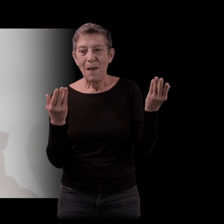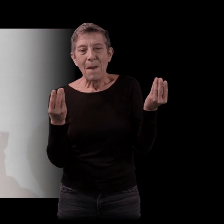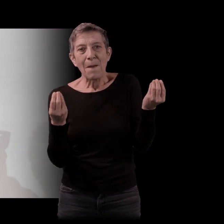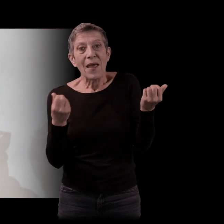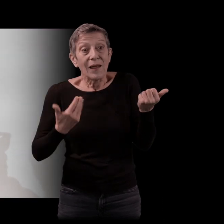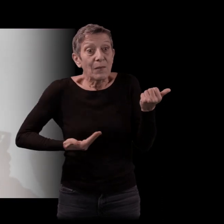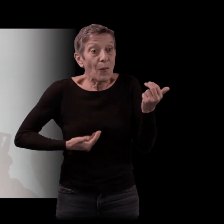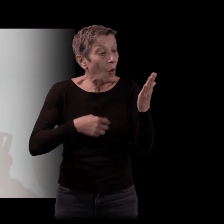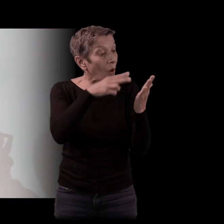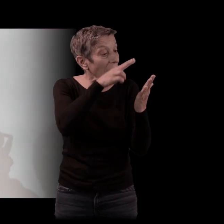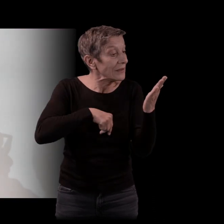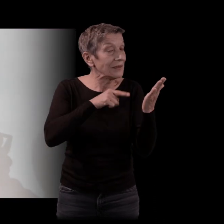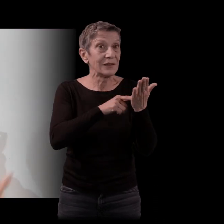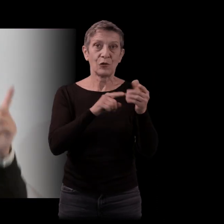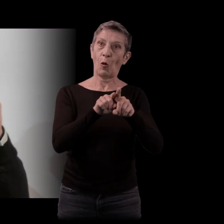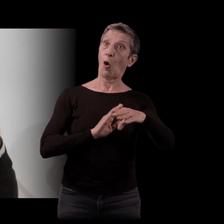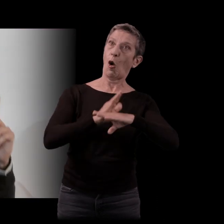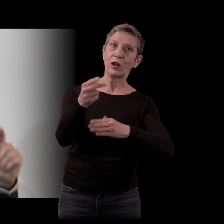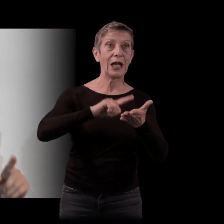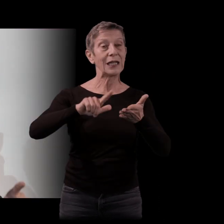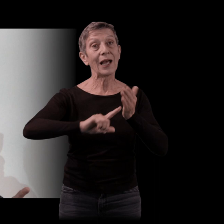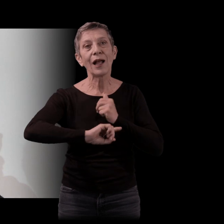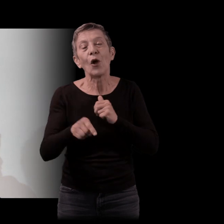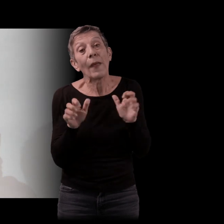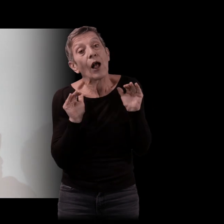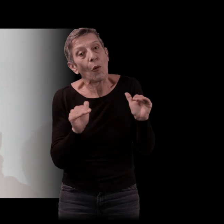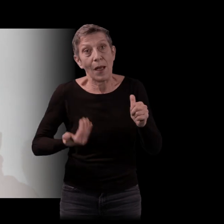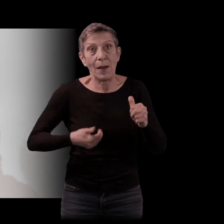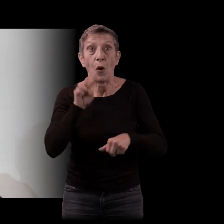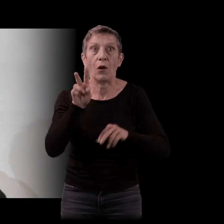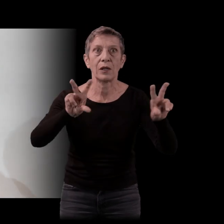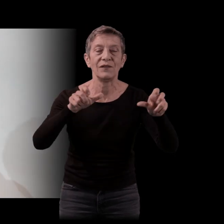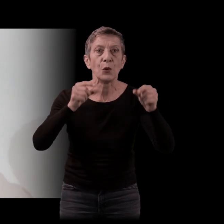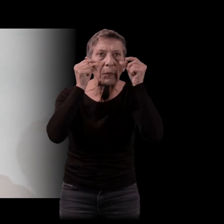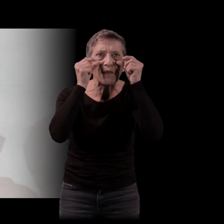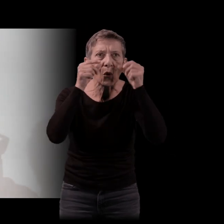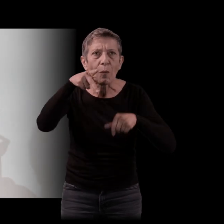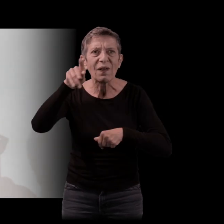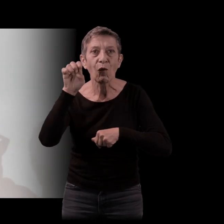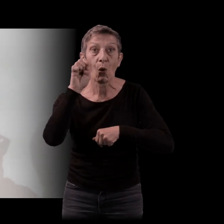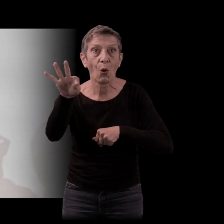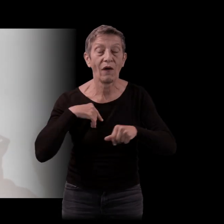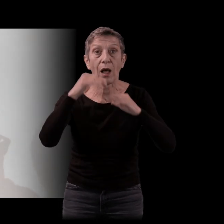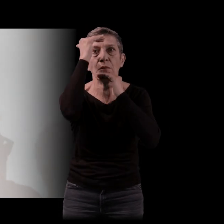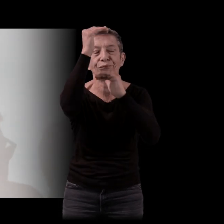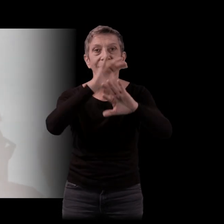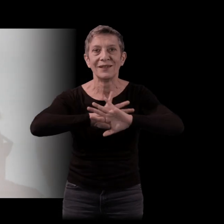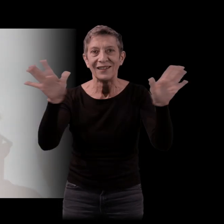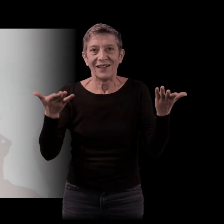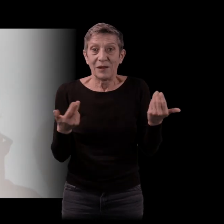lisait pas les livres de la rentrée littéraire. Cela dit, elle regardait quand même Pivot avec Vénération. Je pense que ce qu'il a le plus touché dans mon concours, c'est